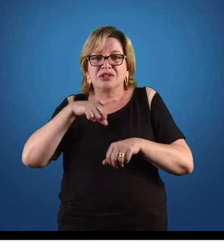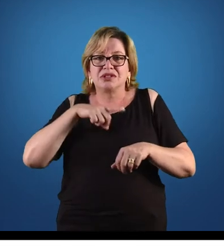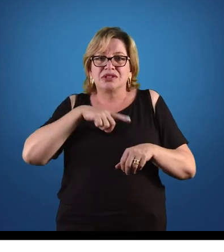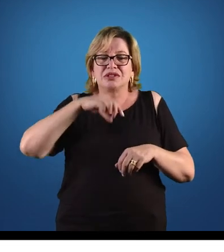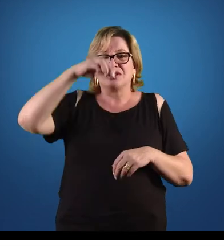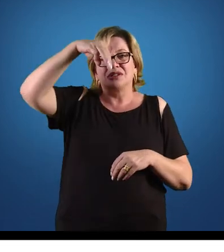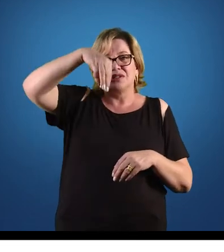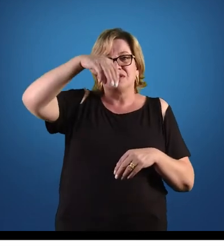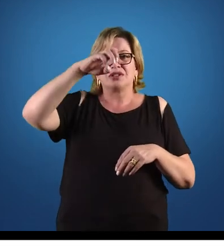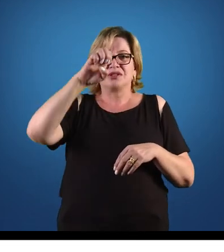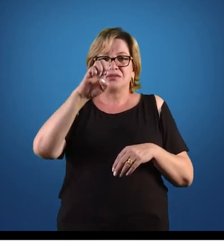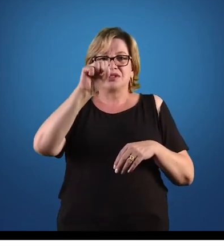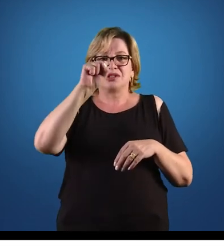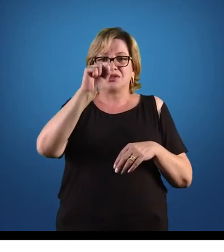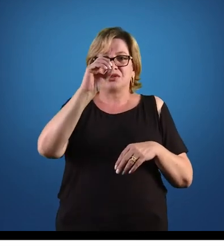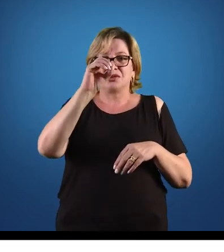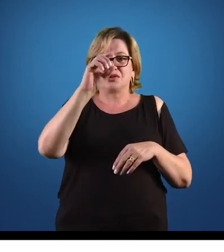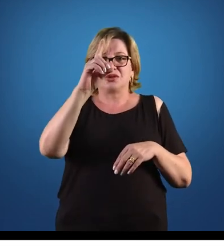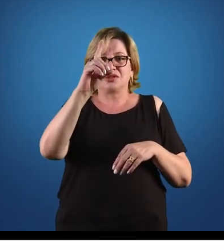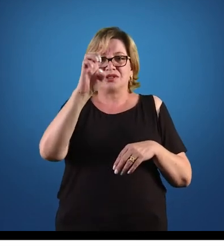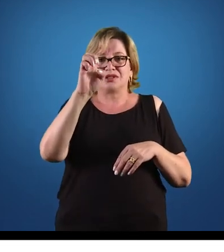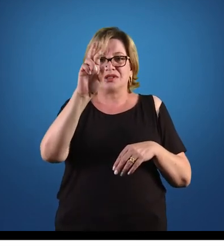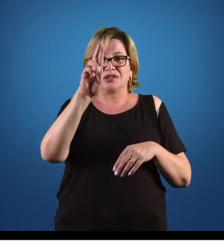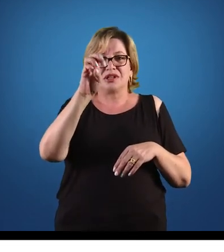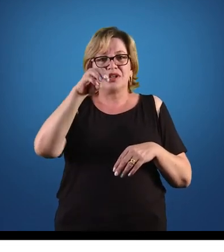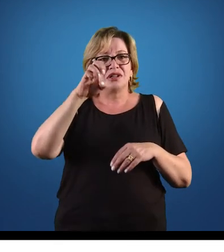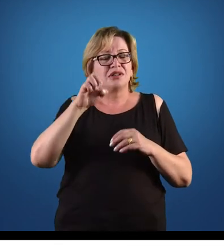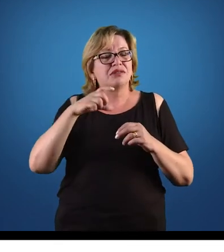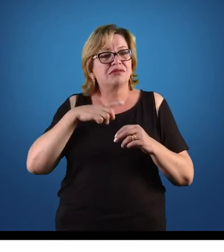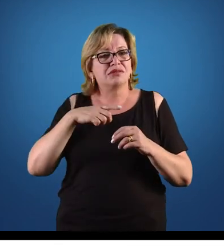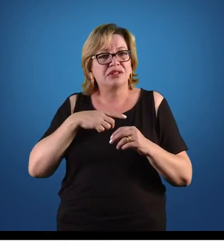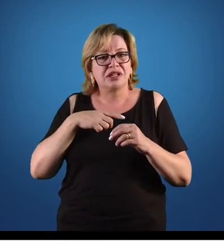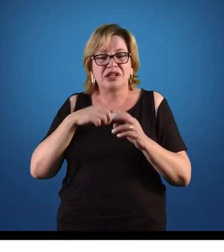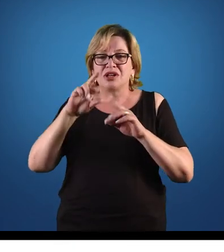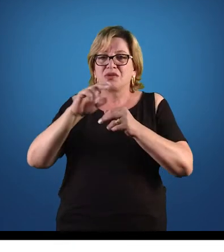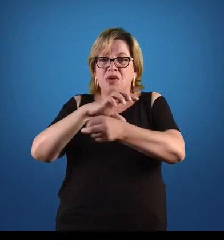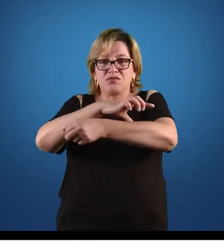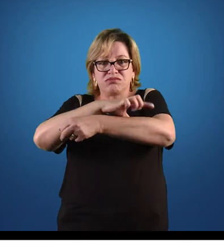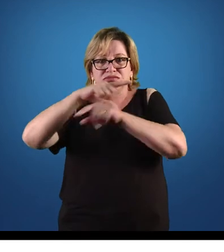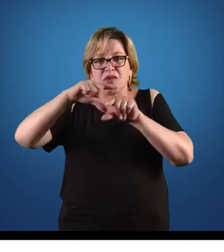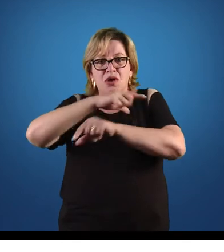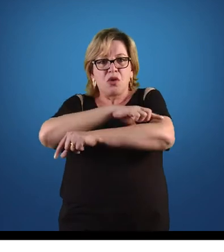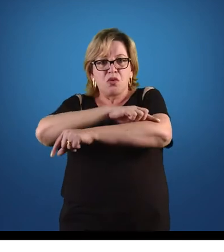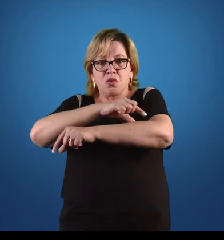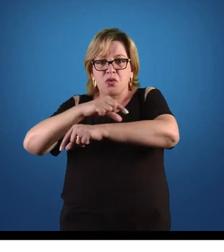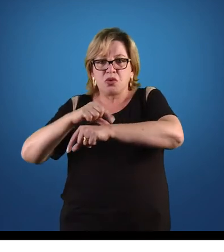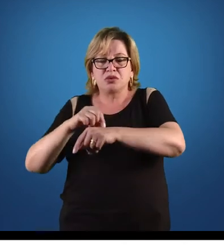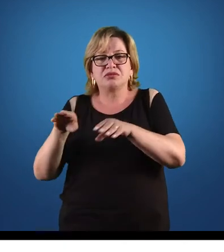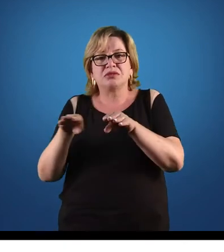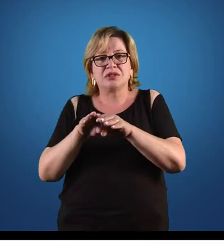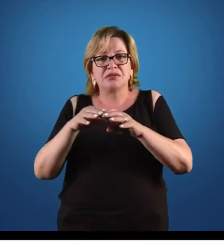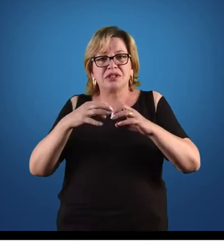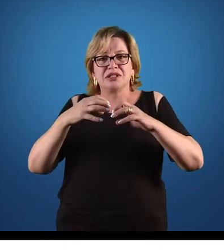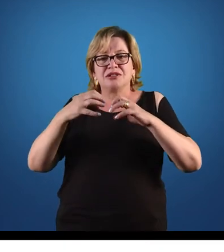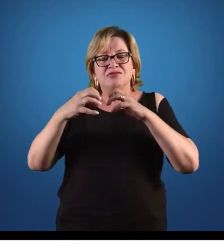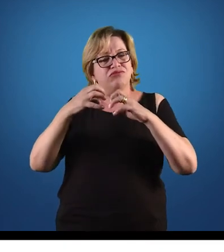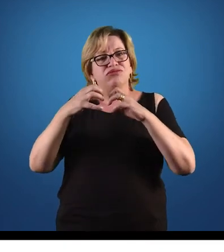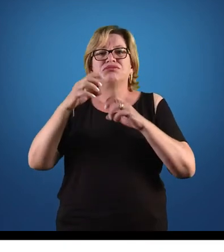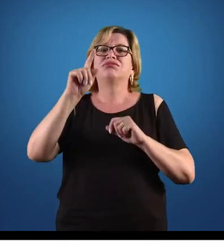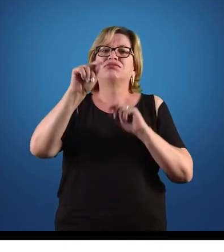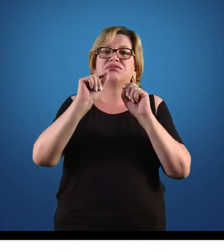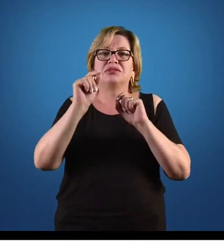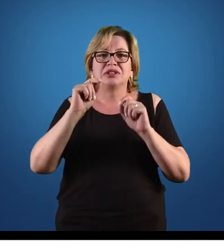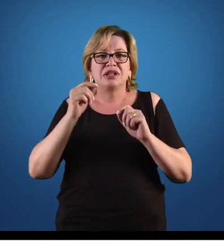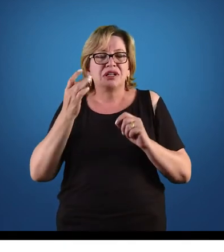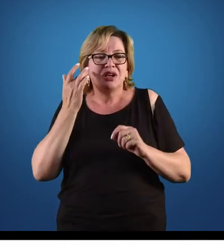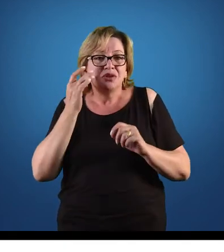mesoderme, o terceiro folheto embrionário, onde vão estar concentrada a musculatura desses animais, o sistema nervoso, por exemplo. E aqui, em